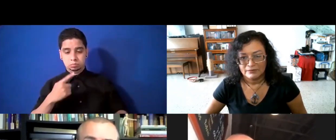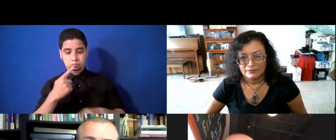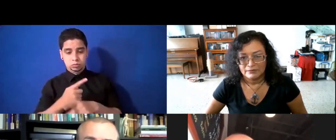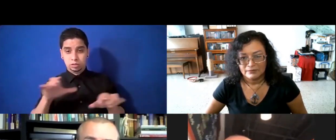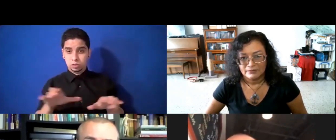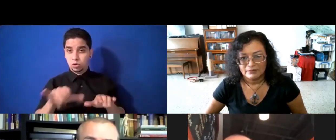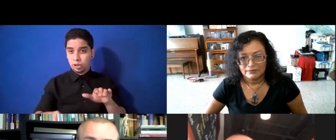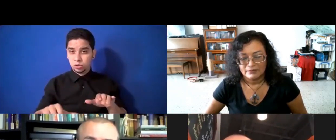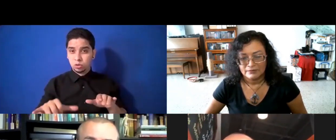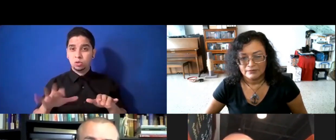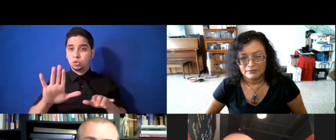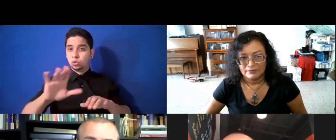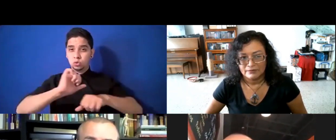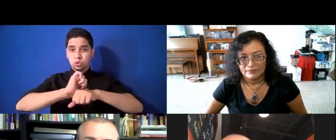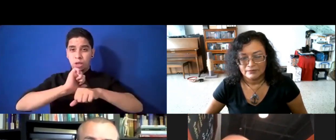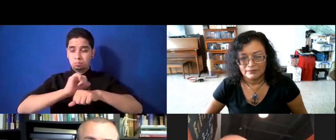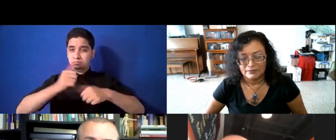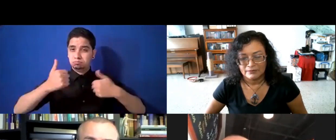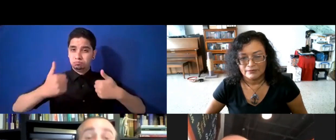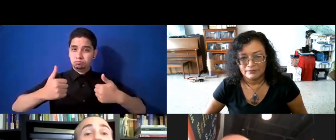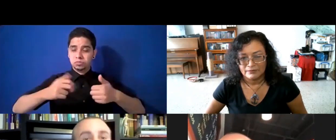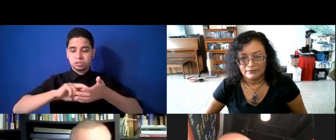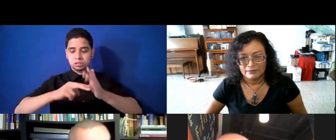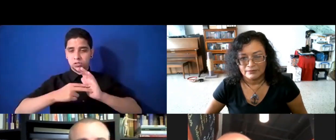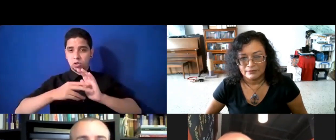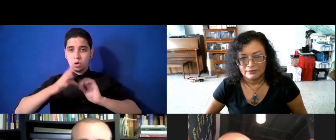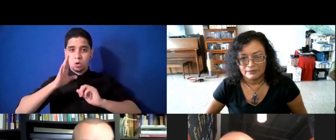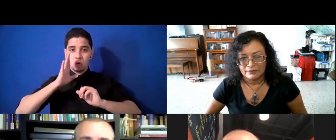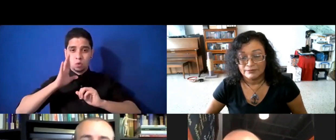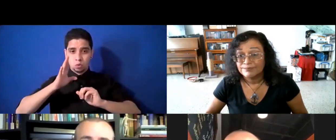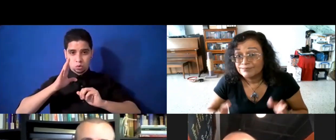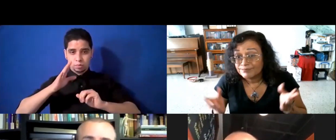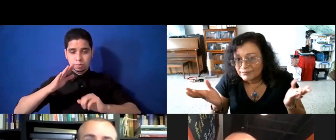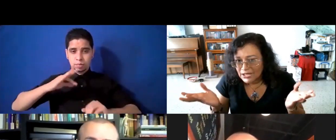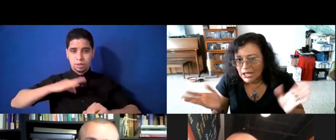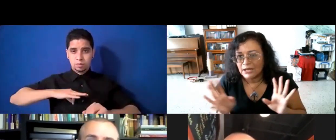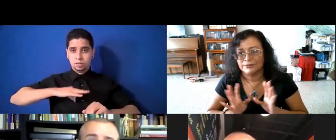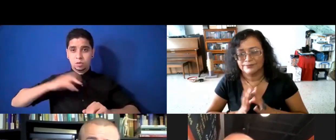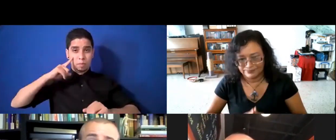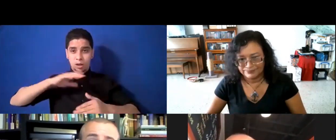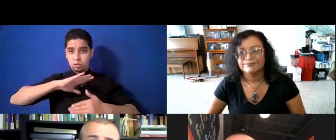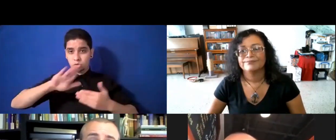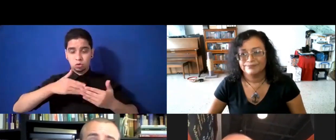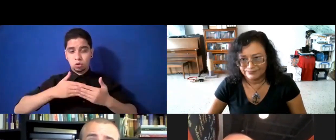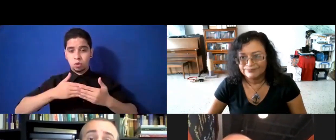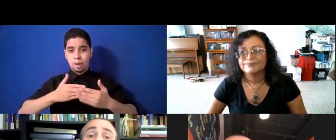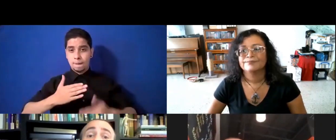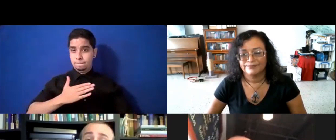tu trabajo, va a estar bien, y eso va a redundar, en un beneficio, de todos, tuyo, de la pizzería,